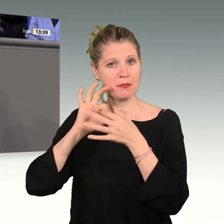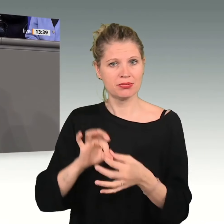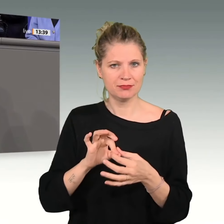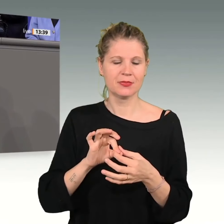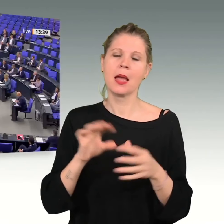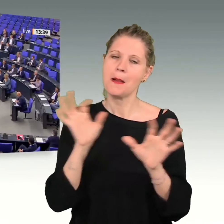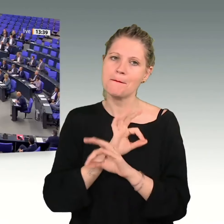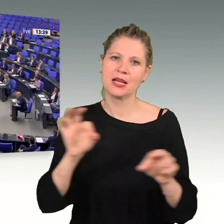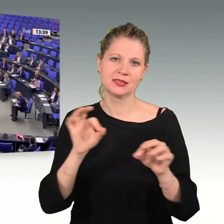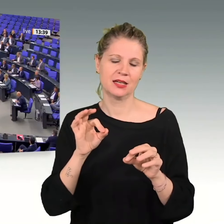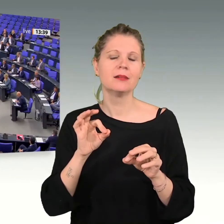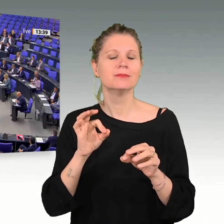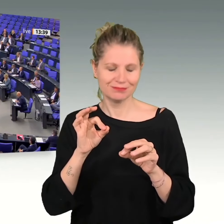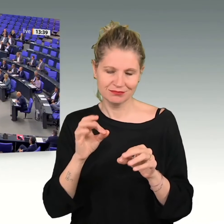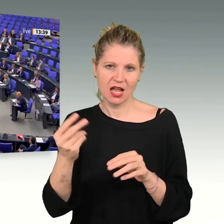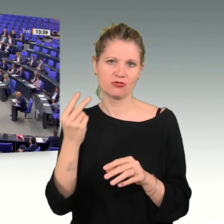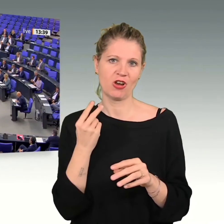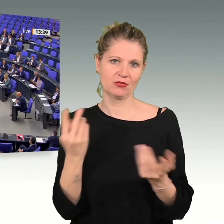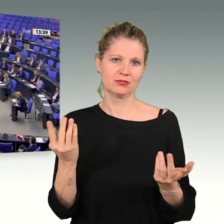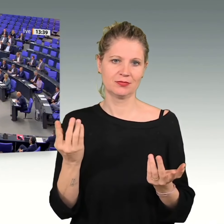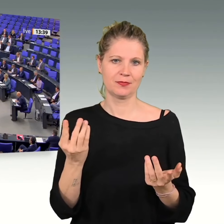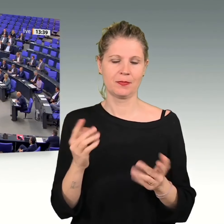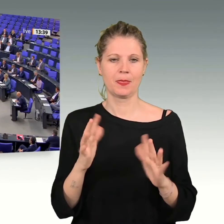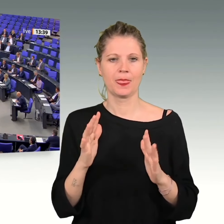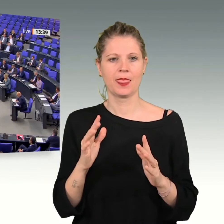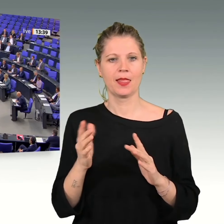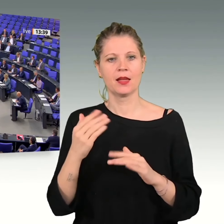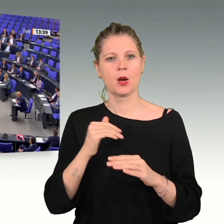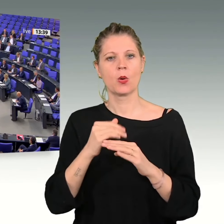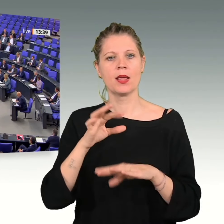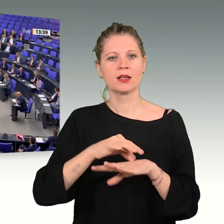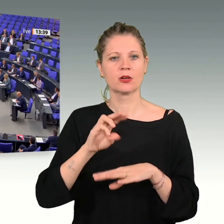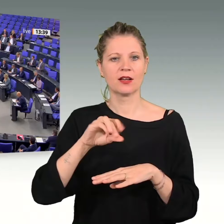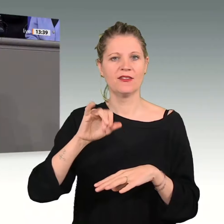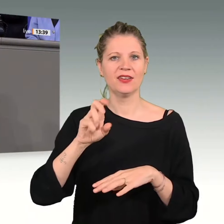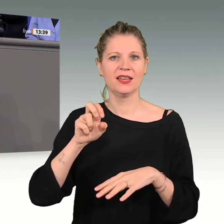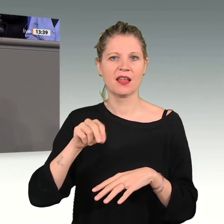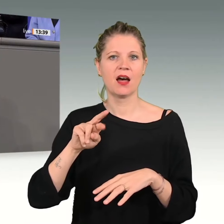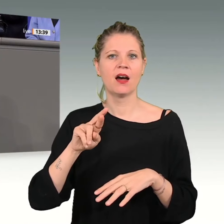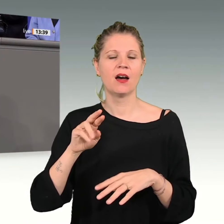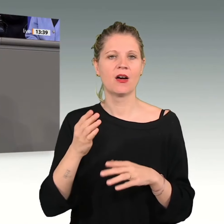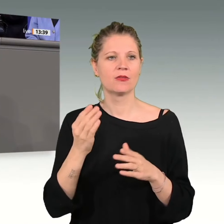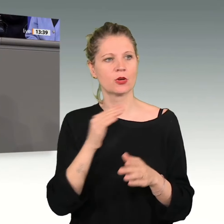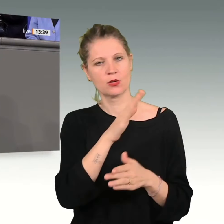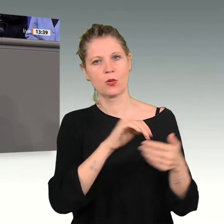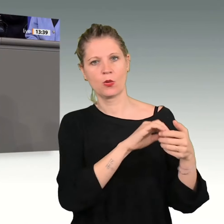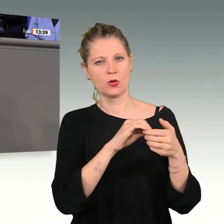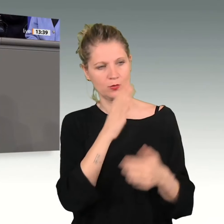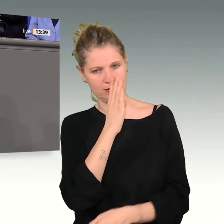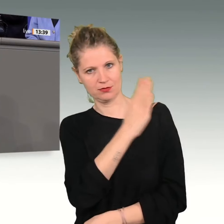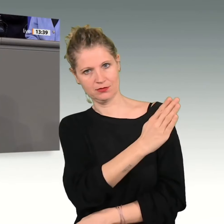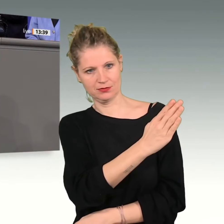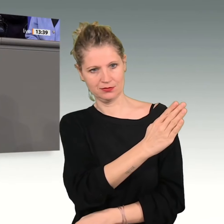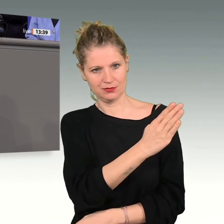Kollege Dr. Wiener von der Union, an Sie richte ich die Bitte,